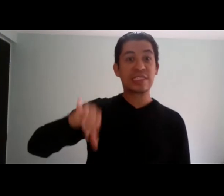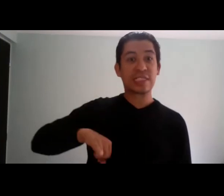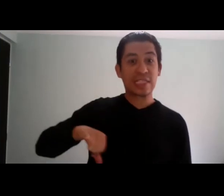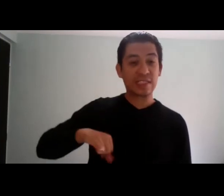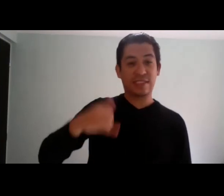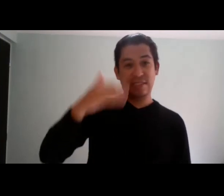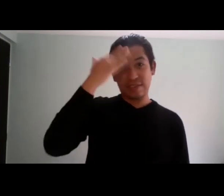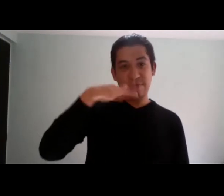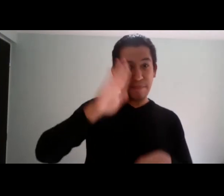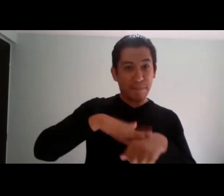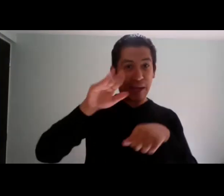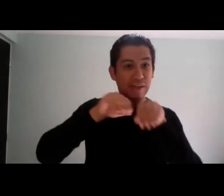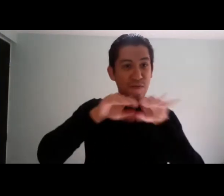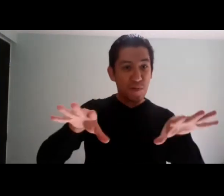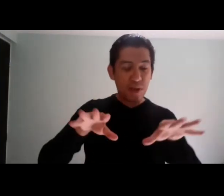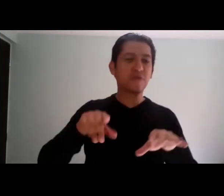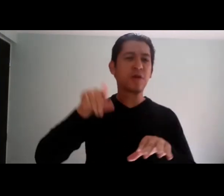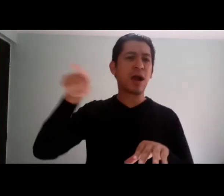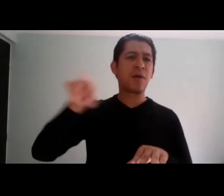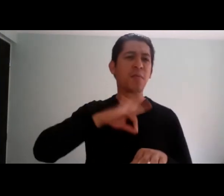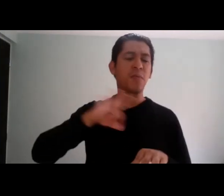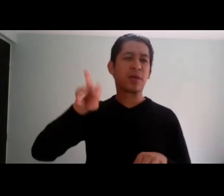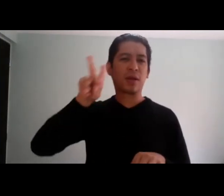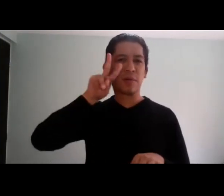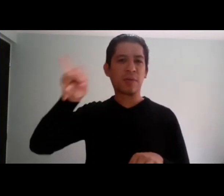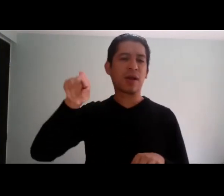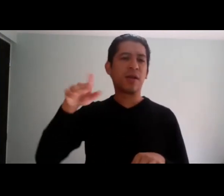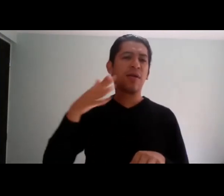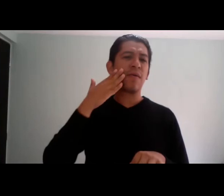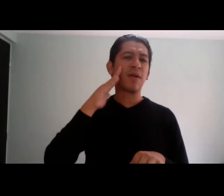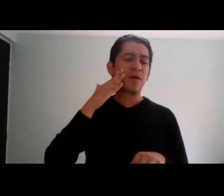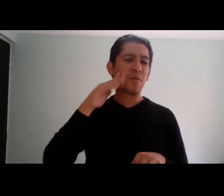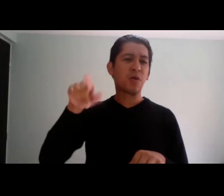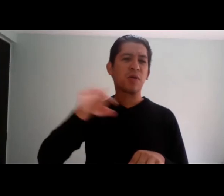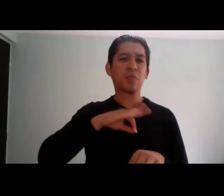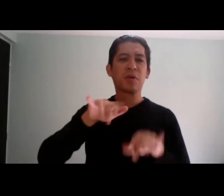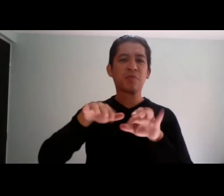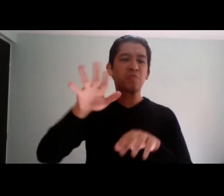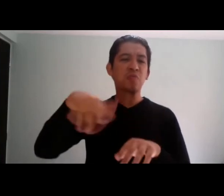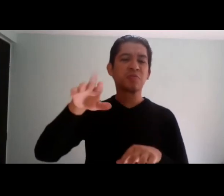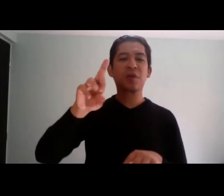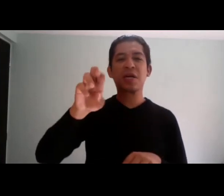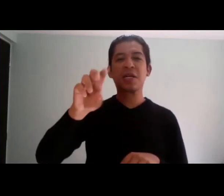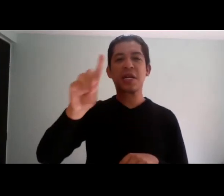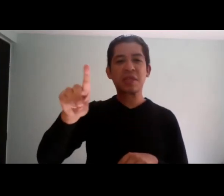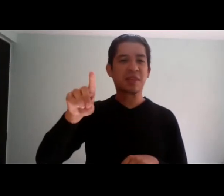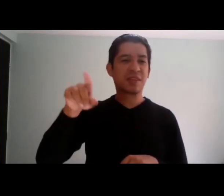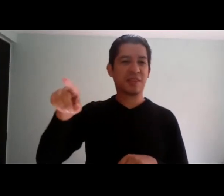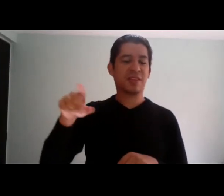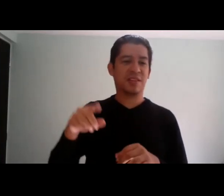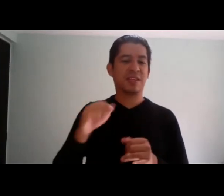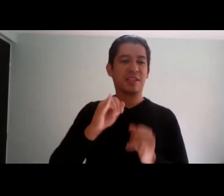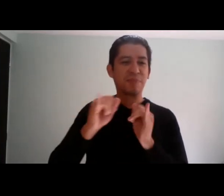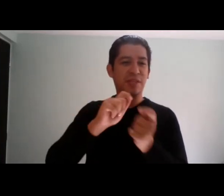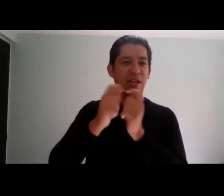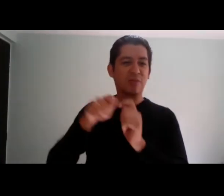yo solamente quisiera agregar que si alguien está interesado en conocer más sobre nosotros, tenemos en la página